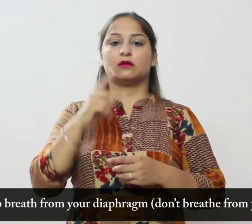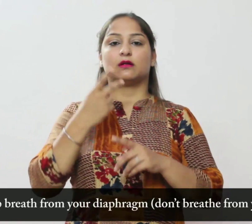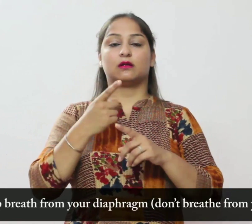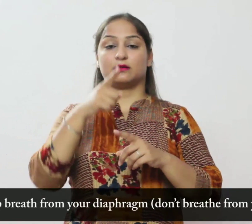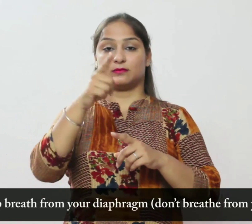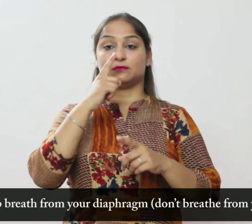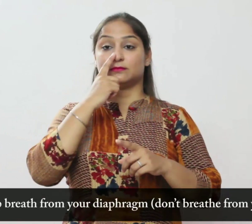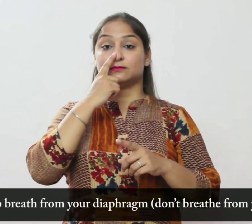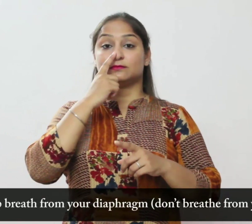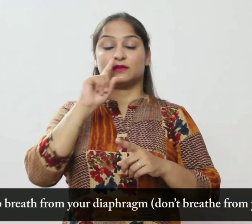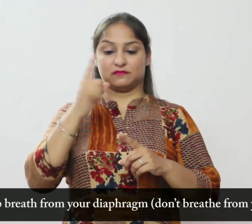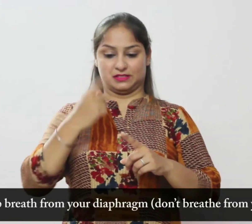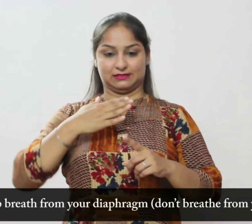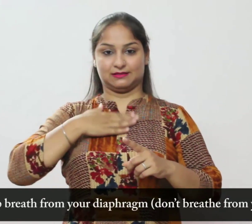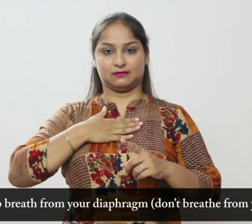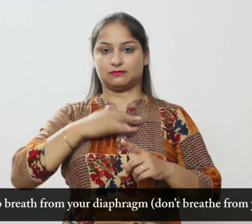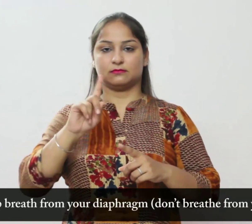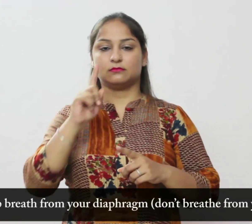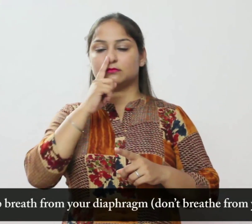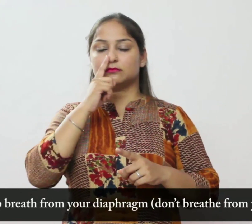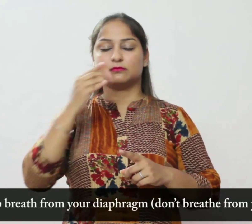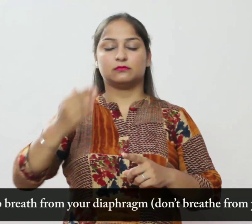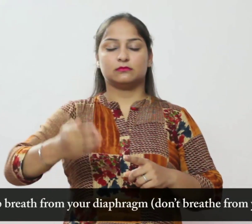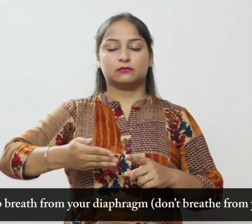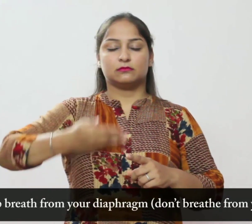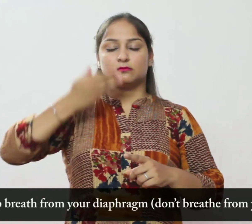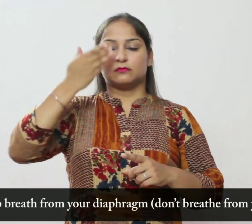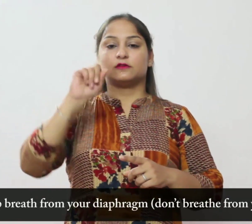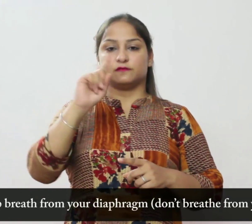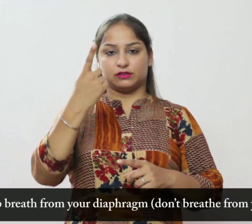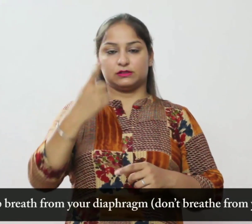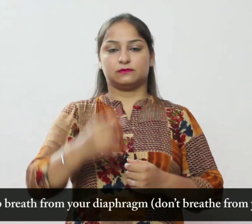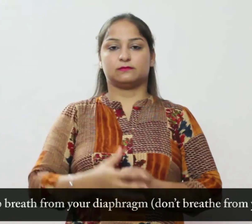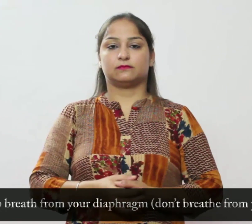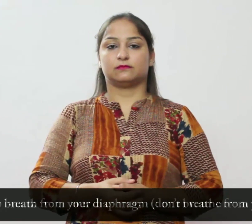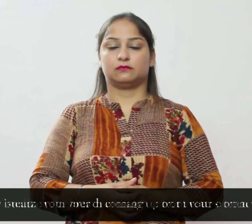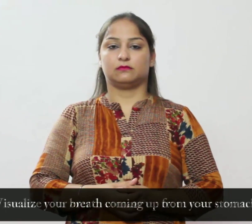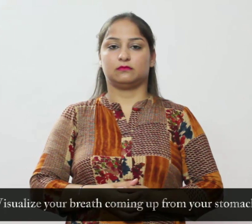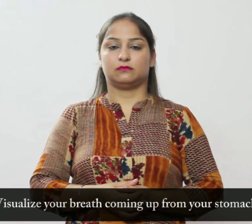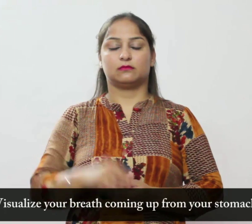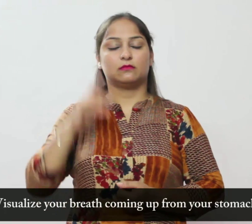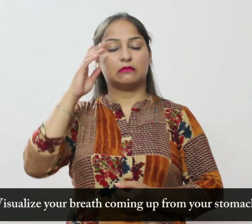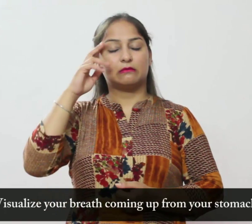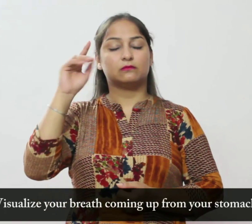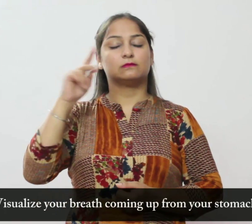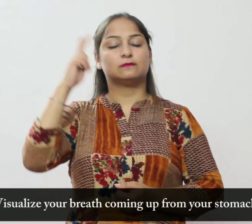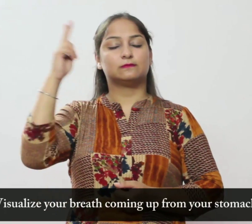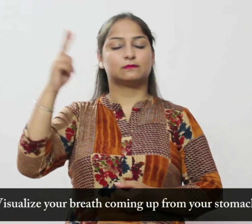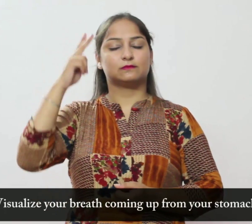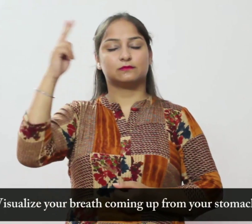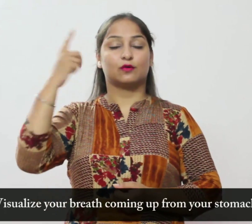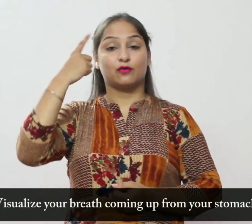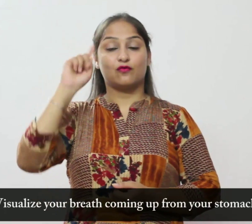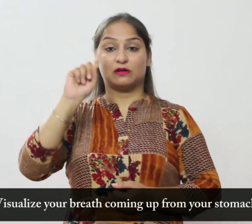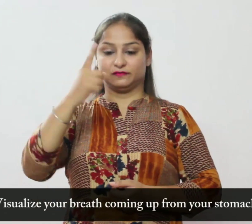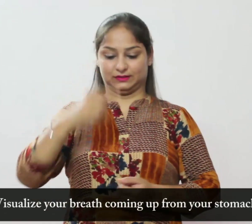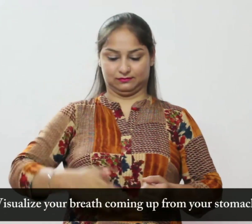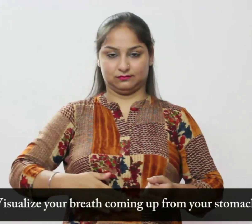इस सरल व्यव्यायाम को आजन्माए अपने डायाफ्राम से गहरी सास ले,